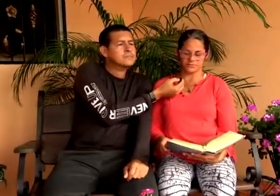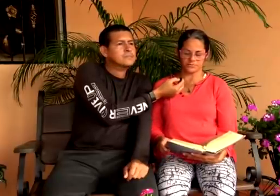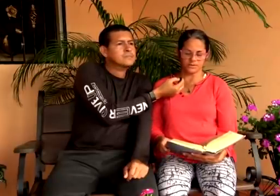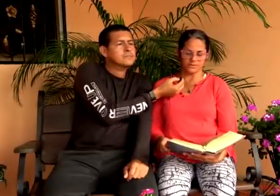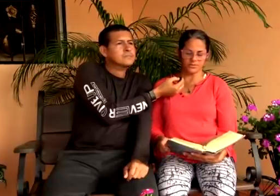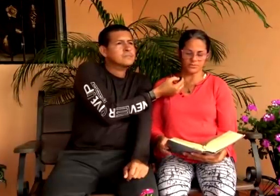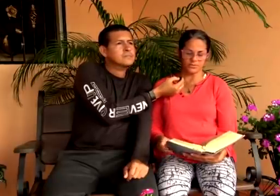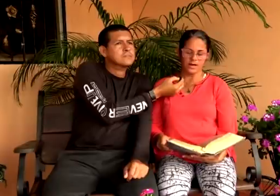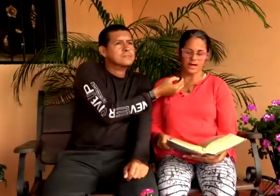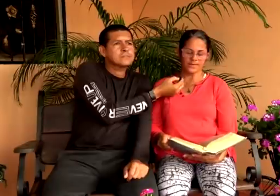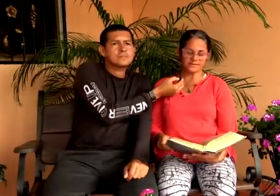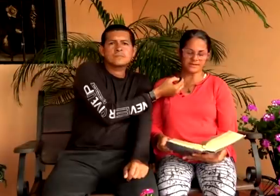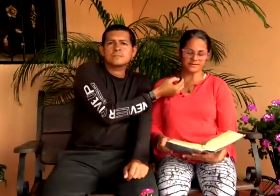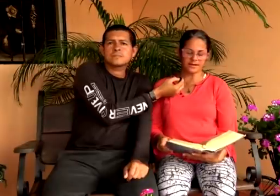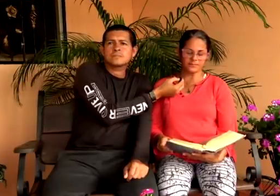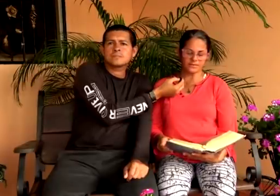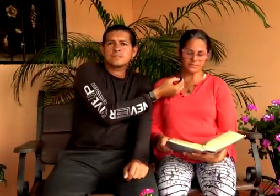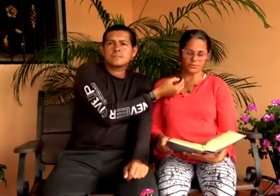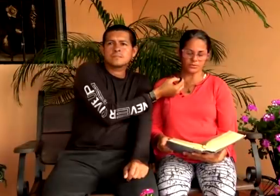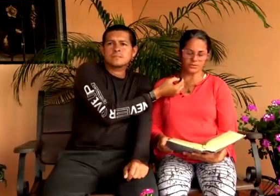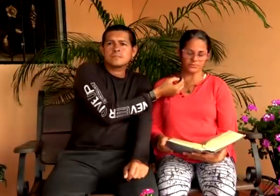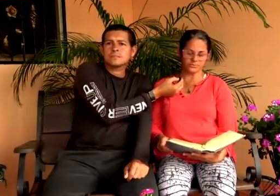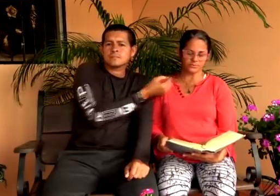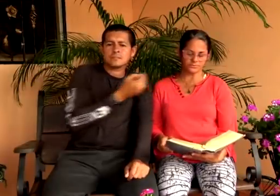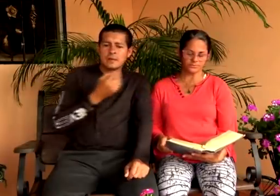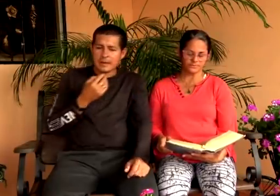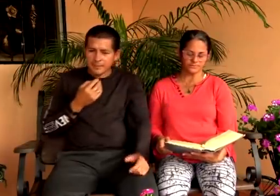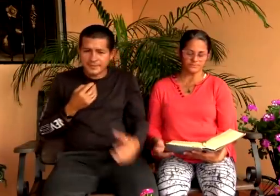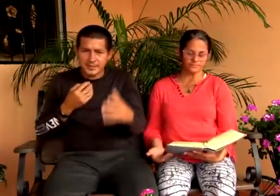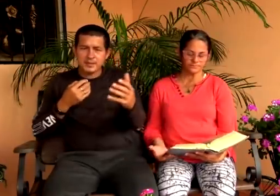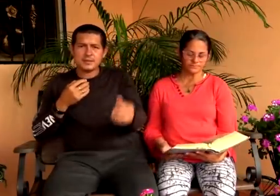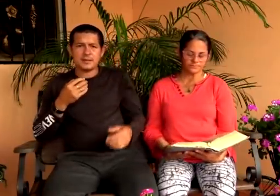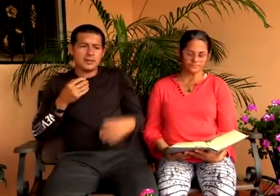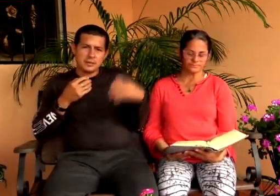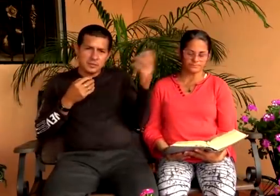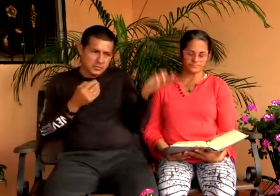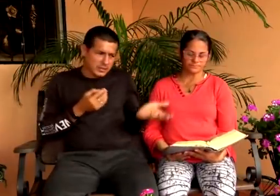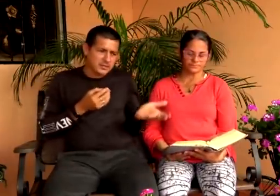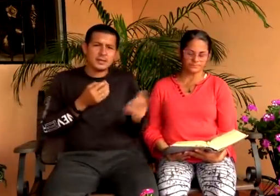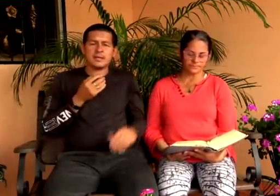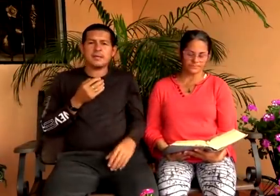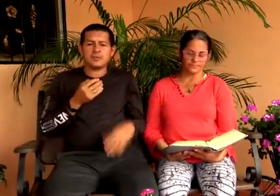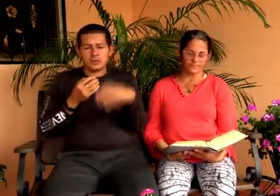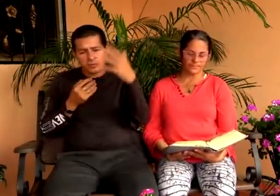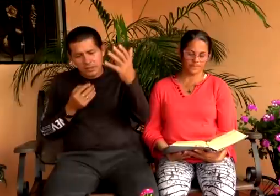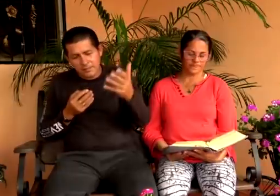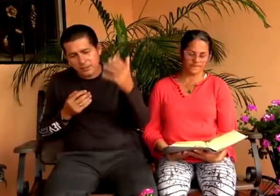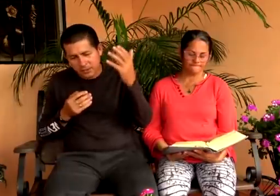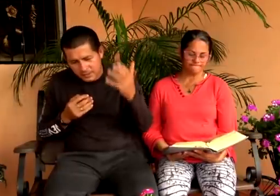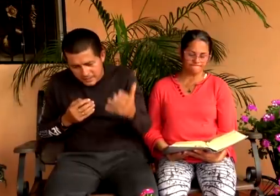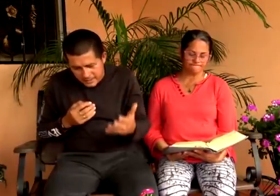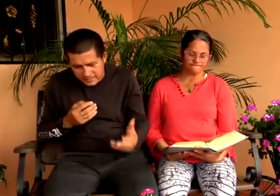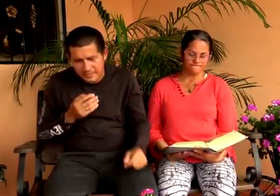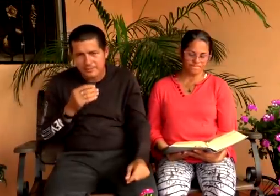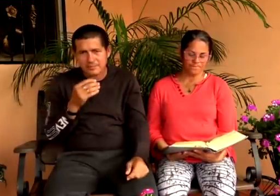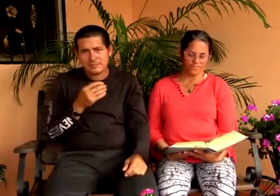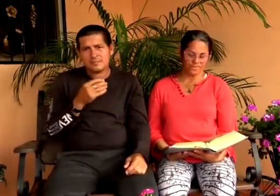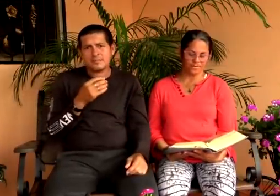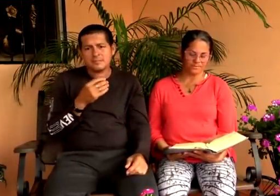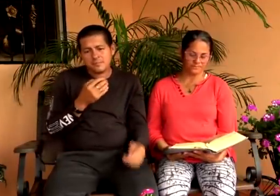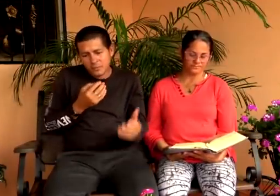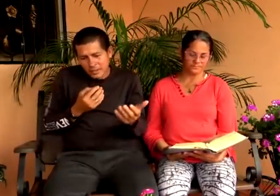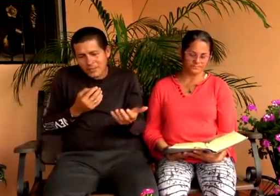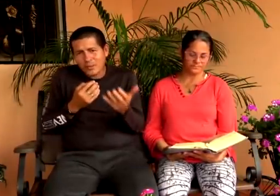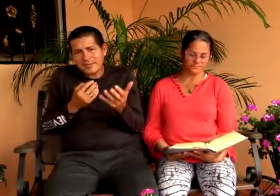jesús le dijo apacienta mis corderos apacienta y ustedes siguen leyendo encontrará por tercera vez